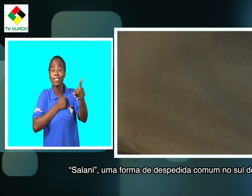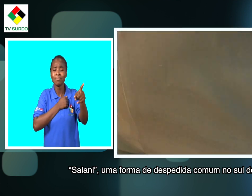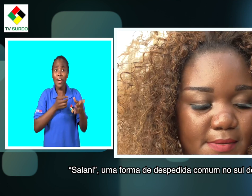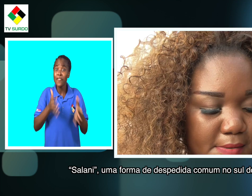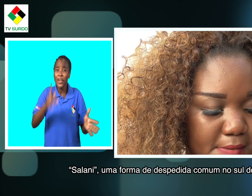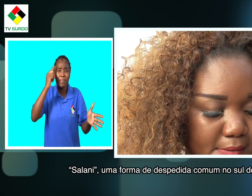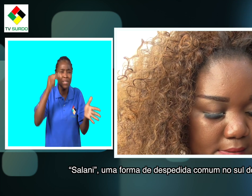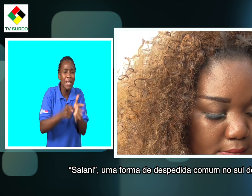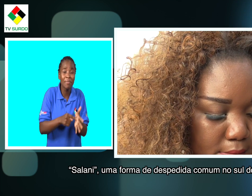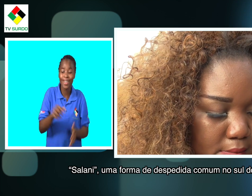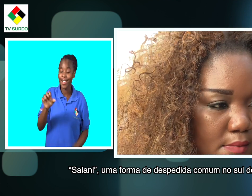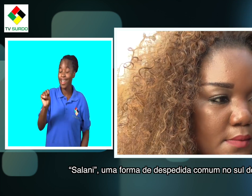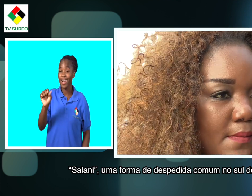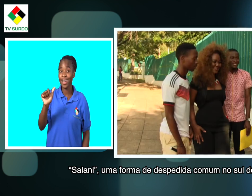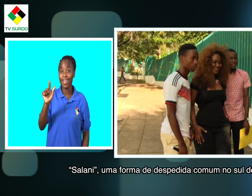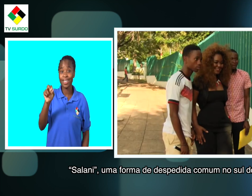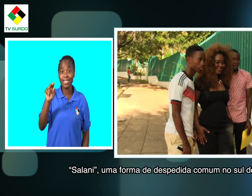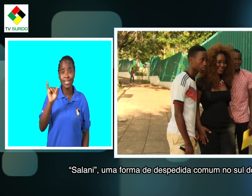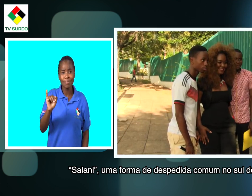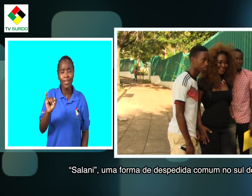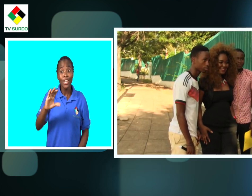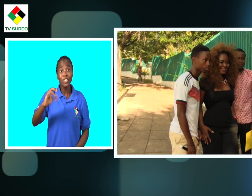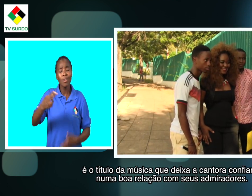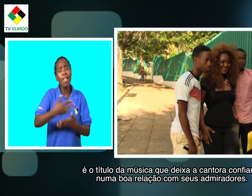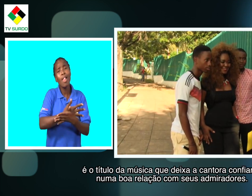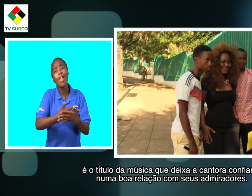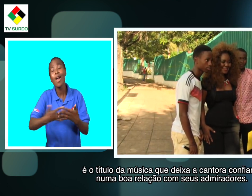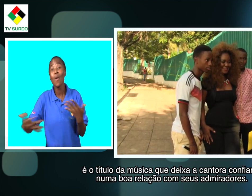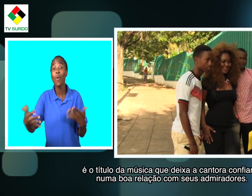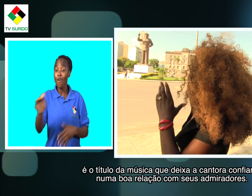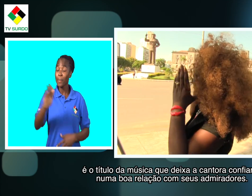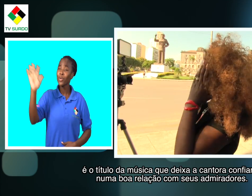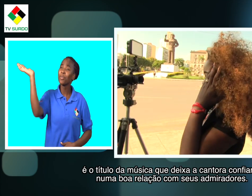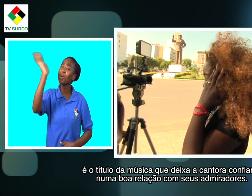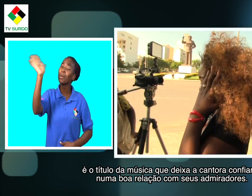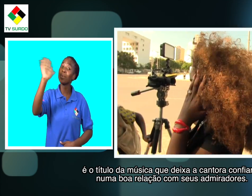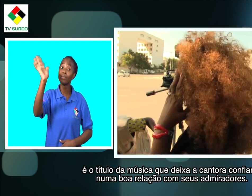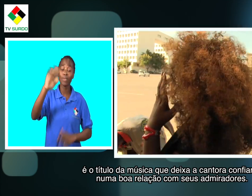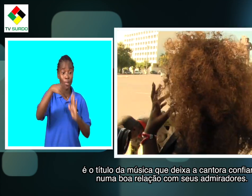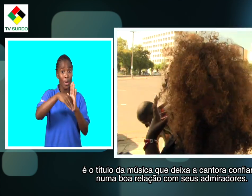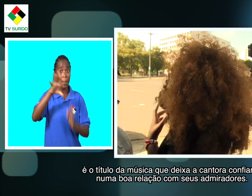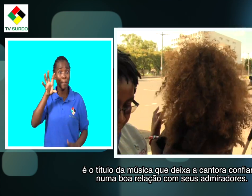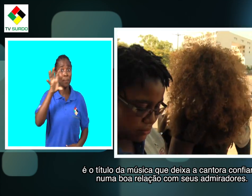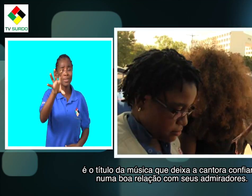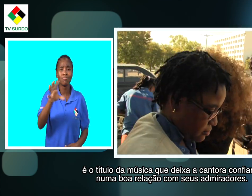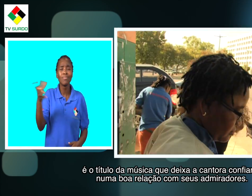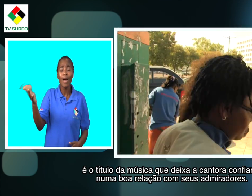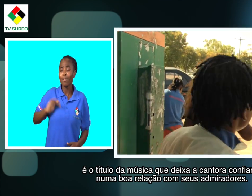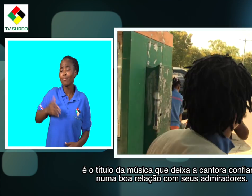uma forma de despedida comum no sul do país, é o título da obra que deixa a cantora mais confiante numa boa relação com seus